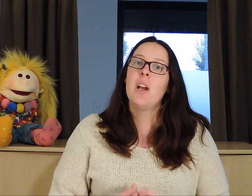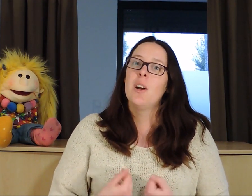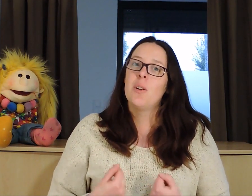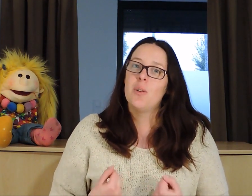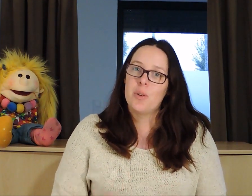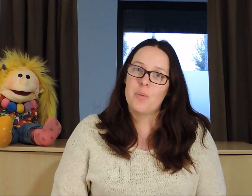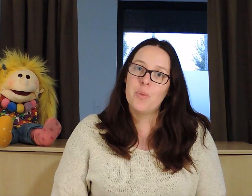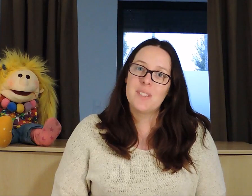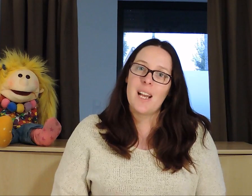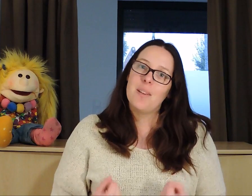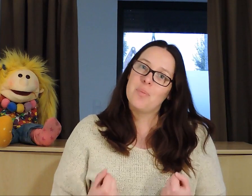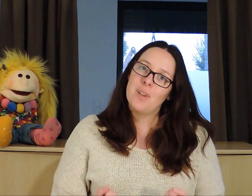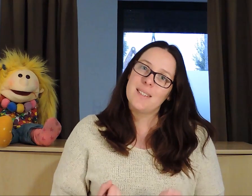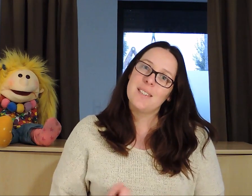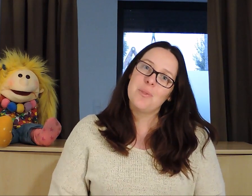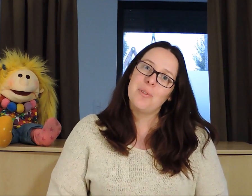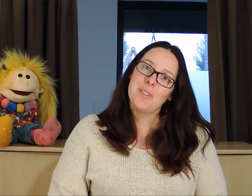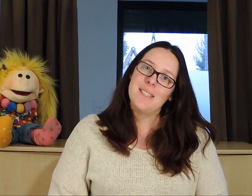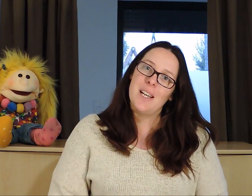mondiale pour la trisomie 21.